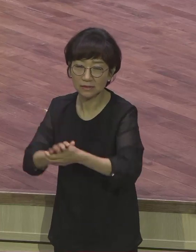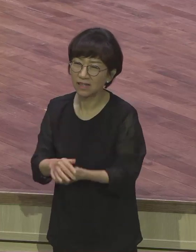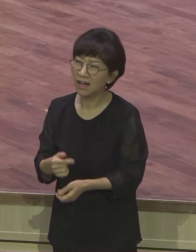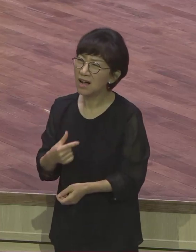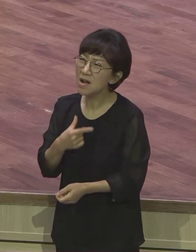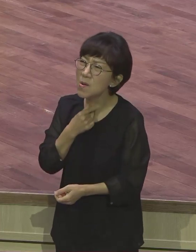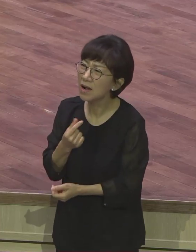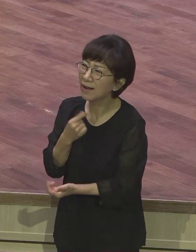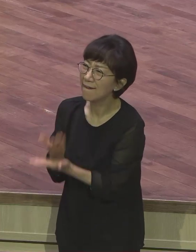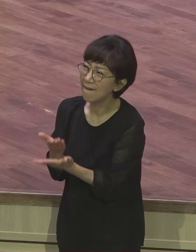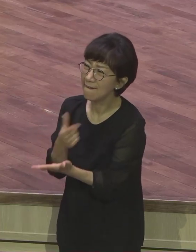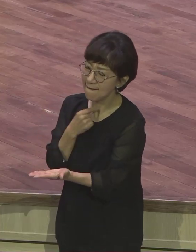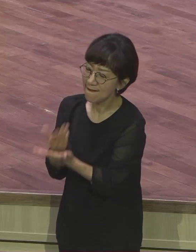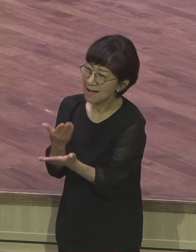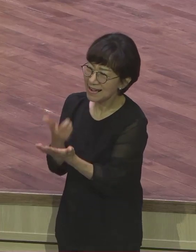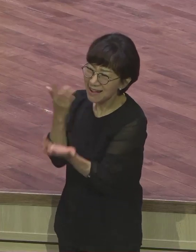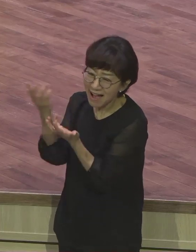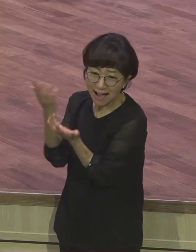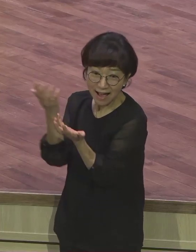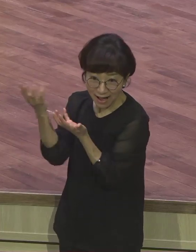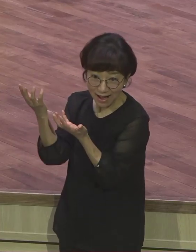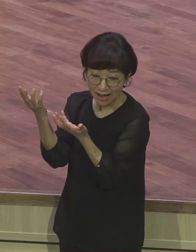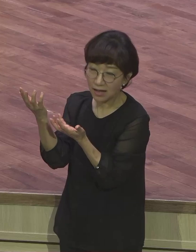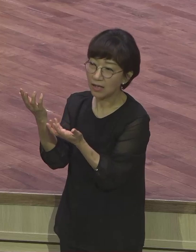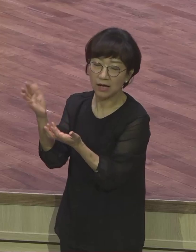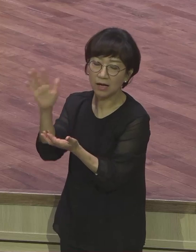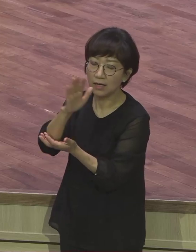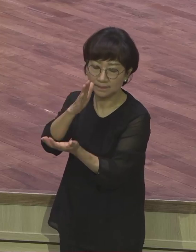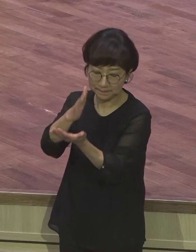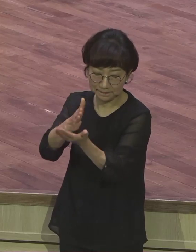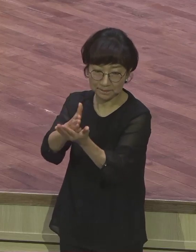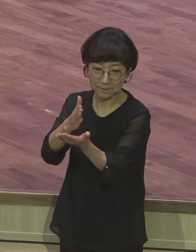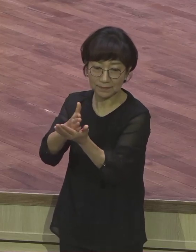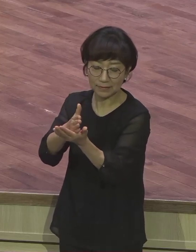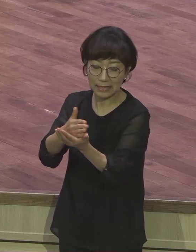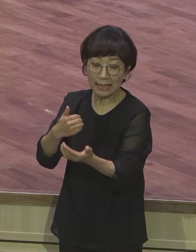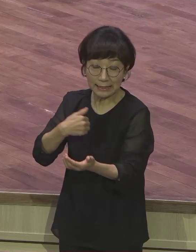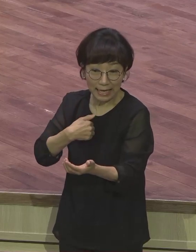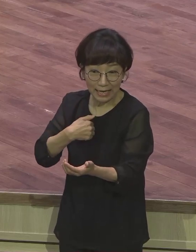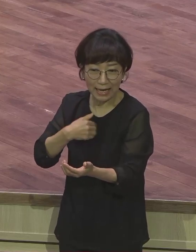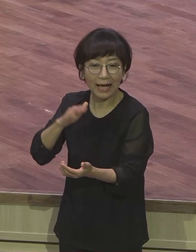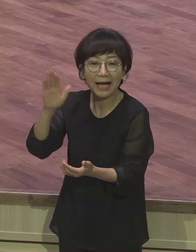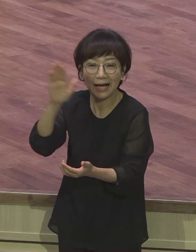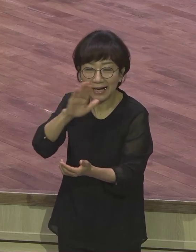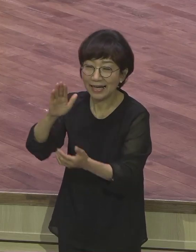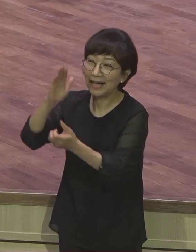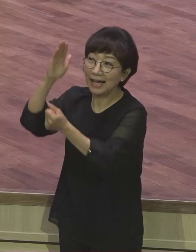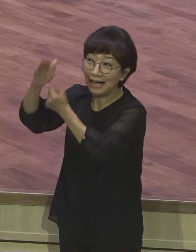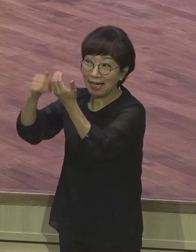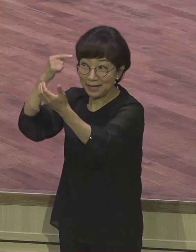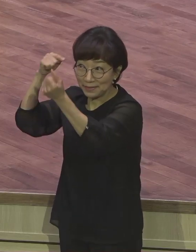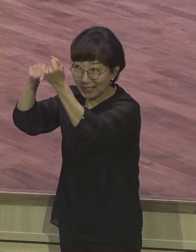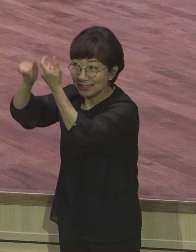내 뜻대로 아버지 뜻대로 전부 다 우리가 내 뜻대로라면 내 뜻대로